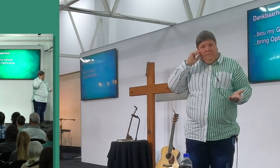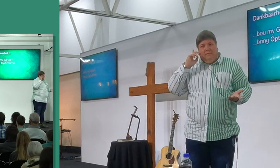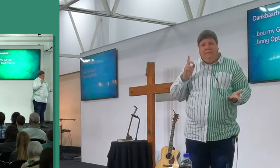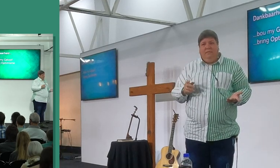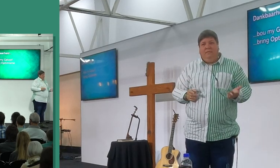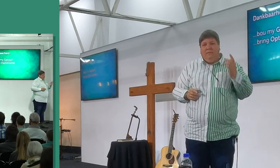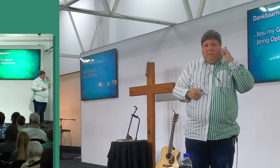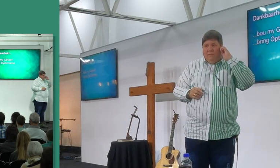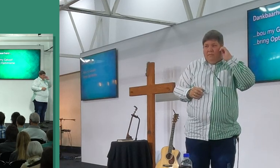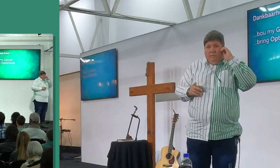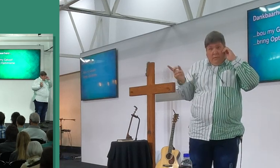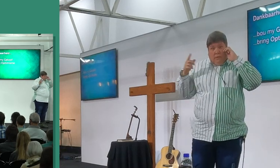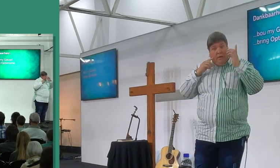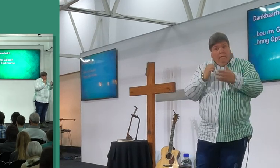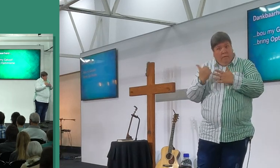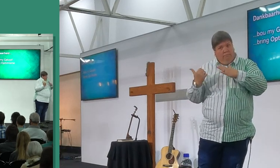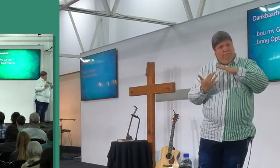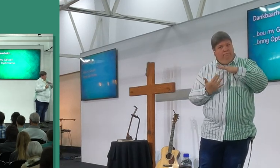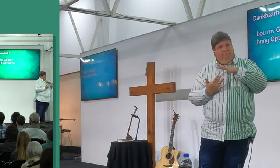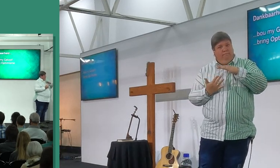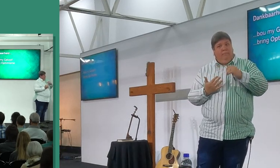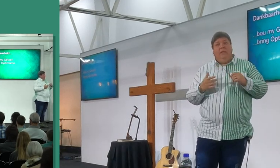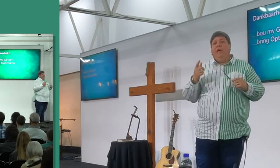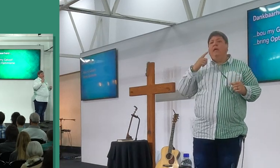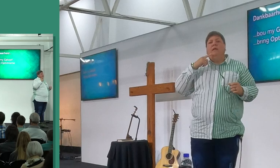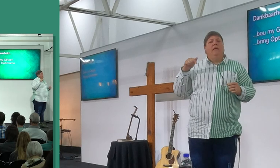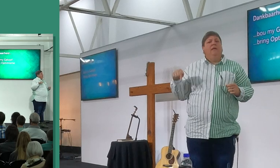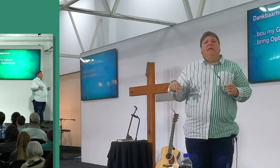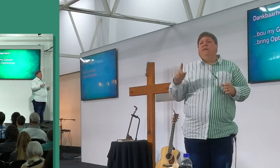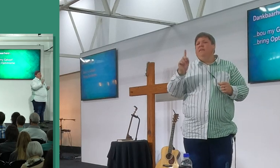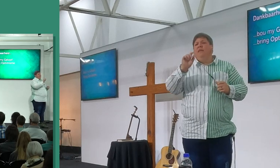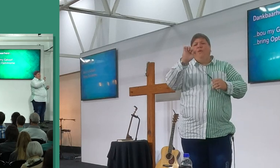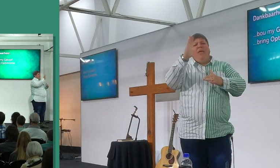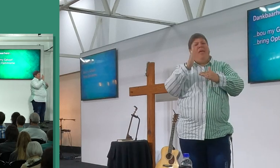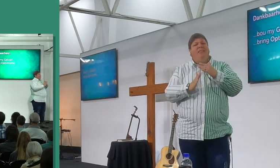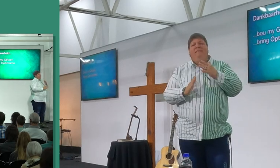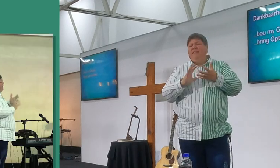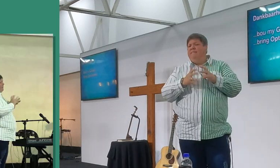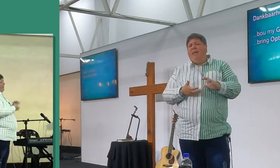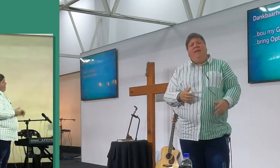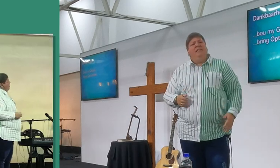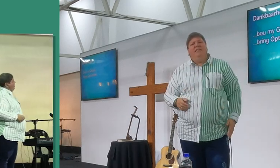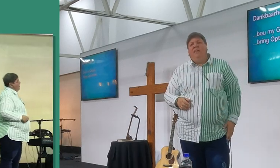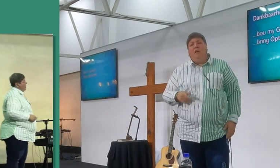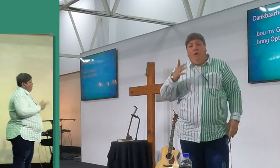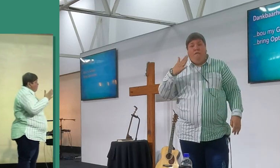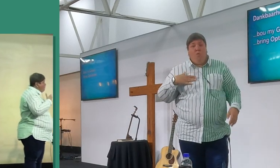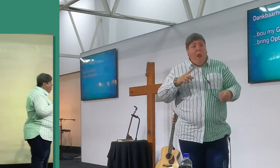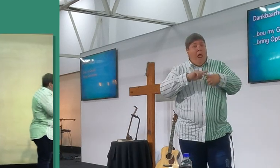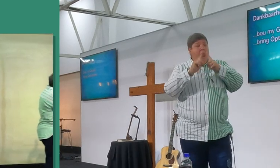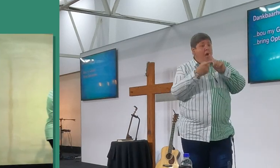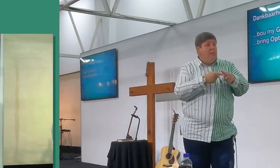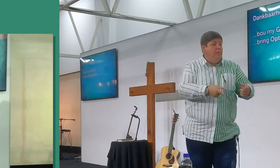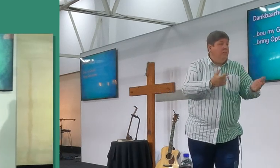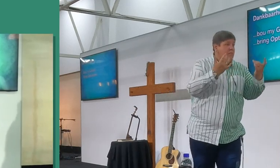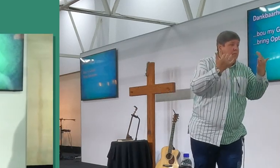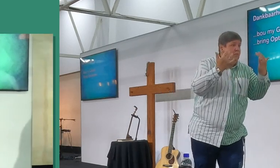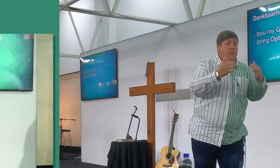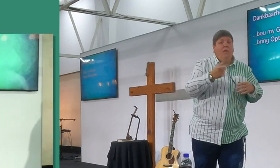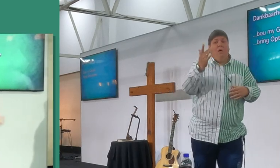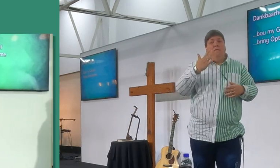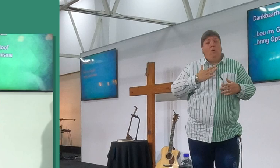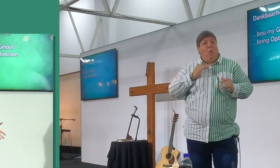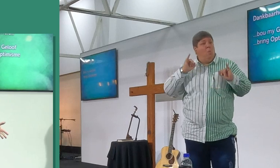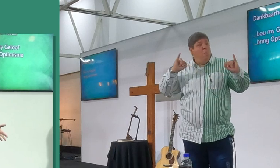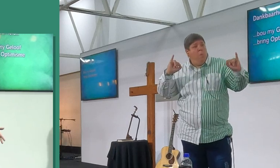is ek die enige stem wat opgewonner is, want jy hierdie is nie jou eindbestemming nie, en as jy ongelukkig is dat hierdie land aan die brand is, omdat